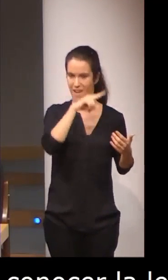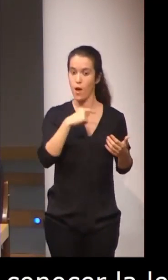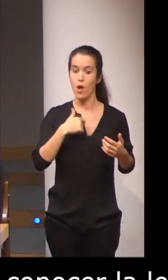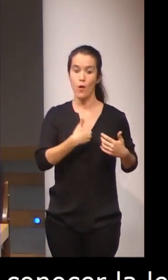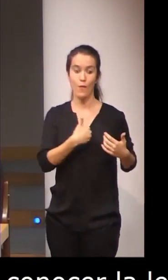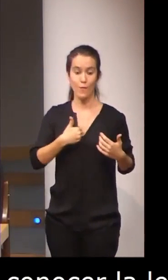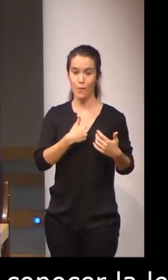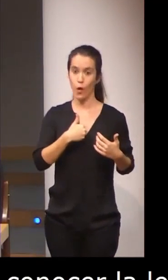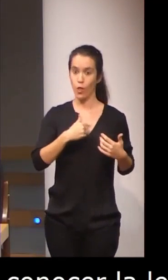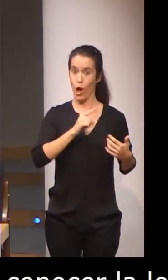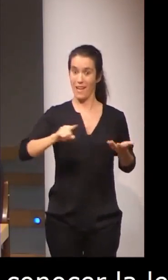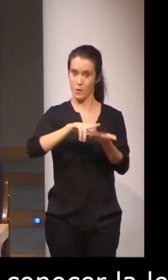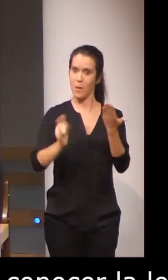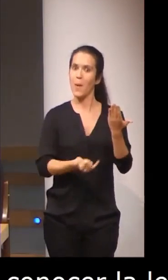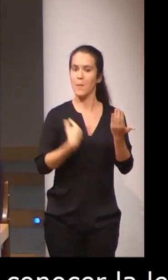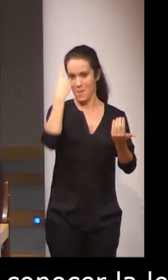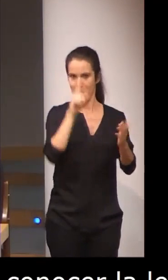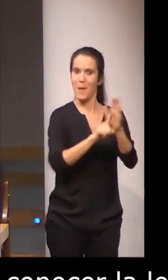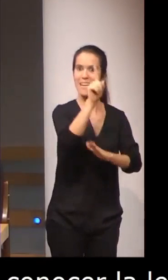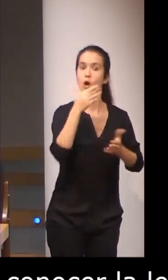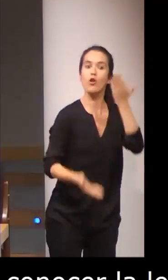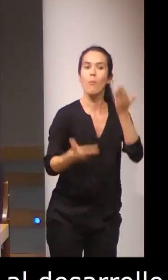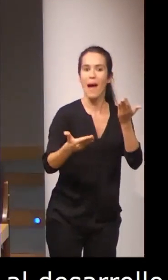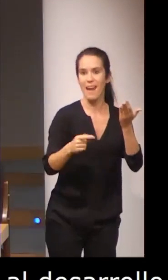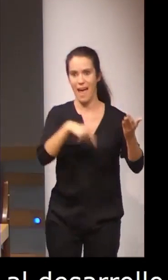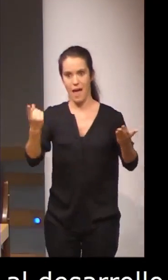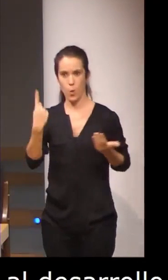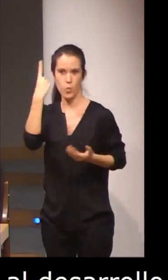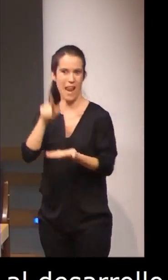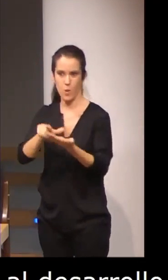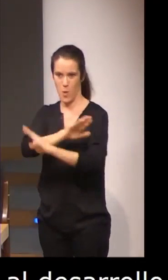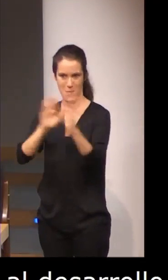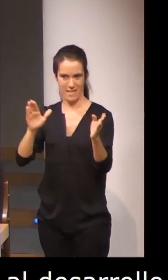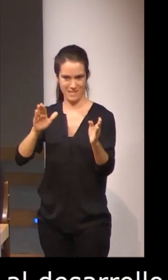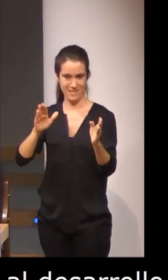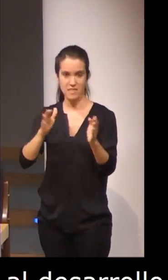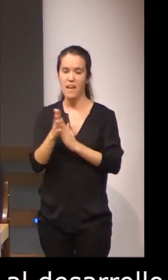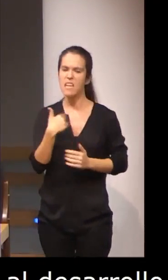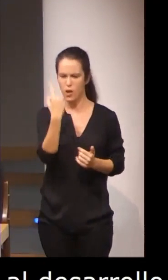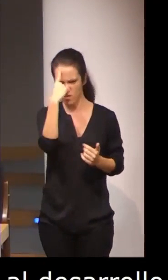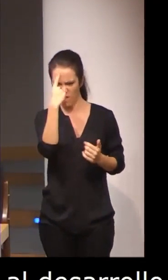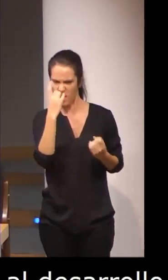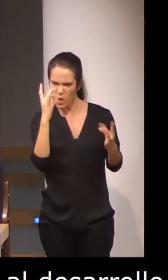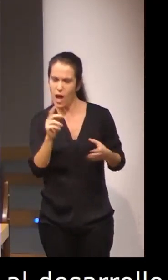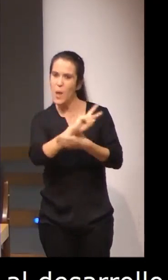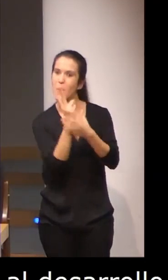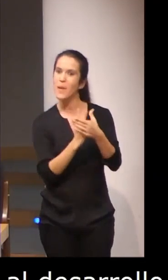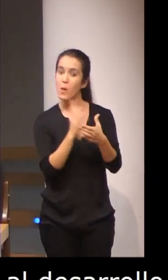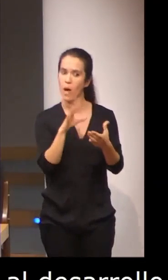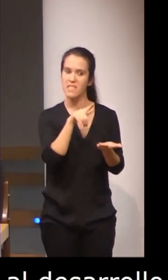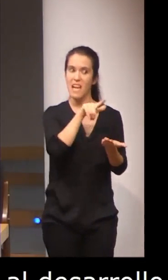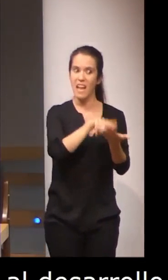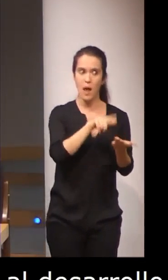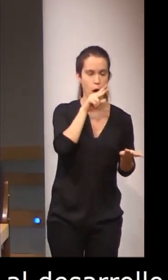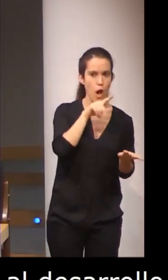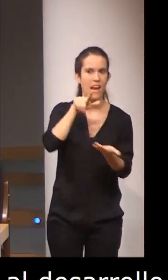ejecutivas que las personas monolingües. Y queremos comprobar si esto también se produce cuando el bilingüismo se da entre la lengua oral